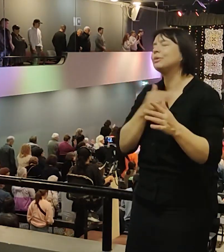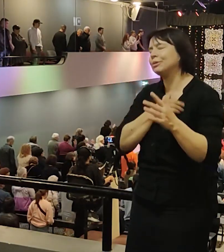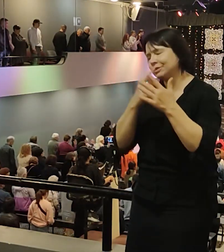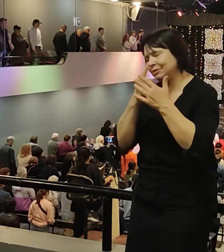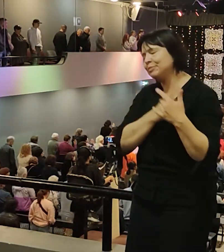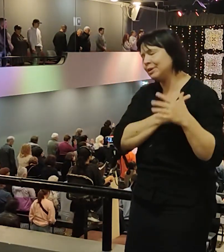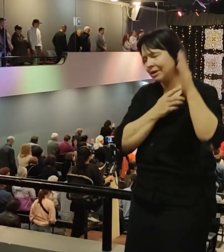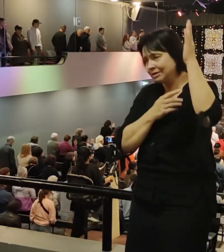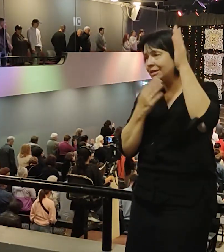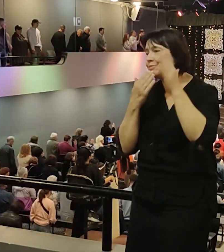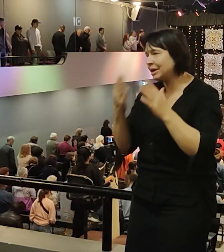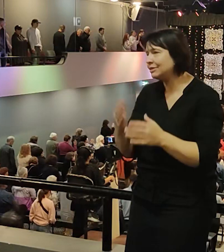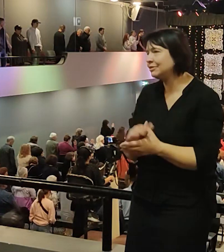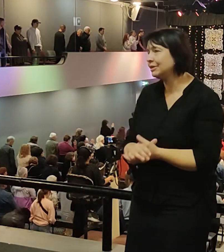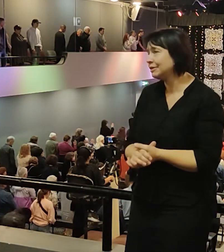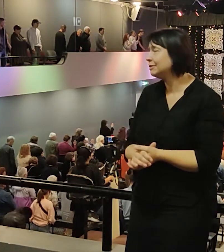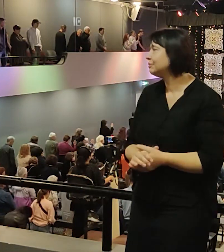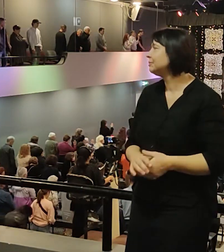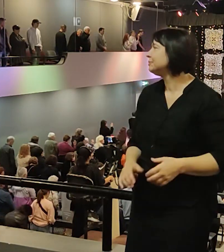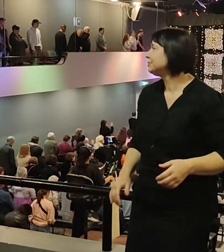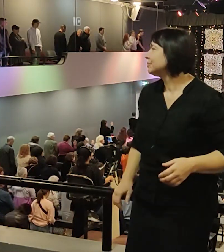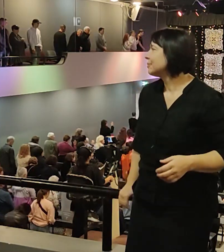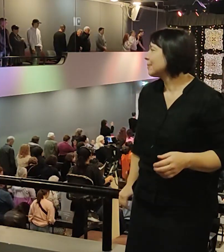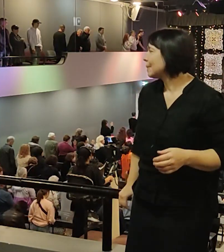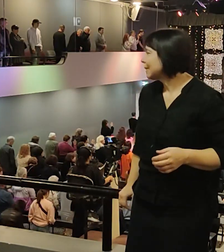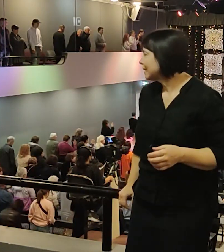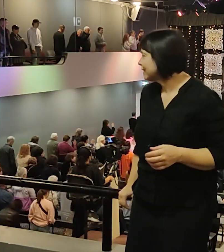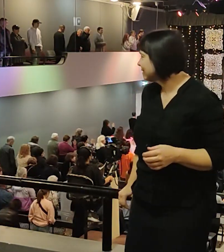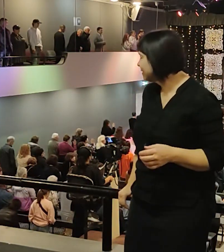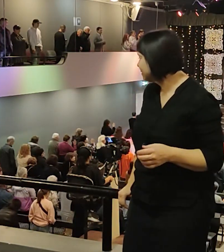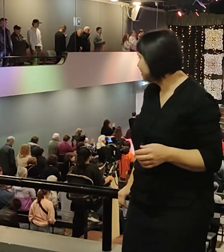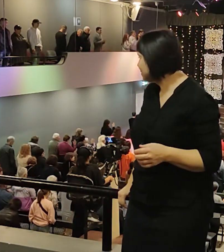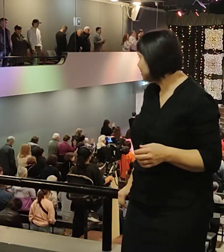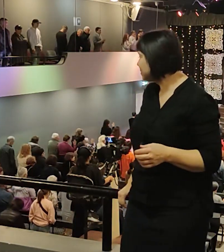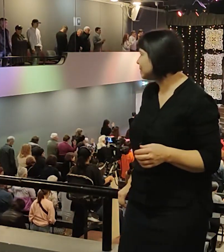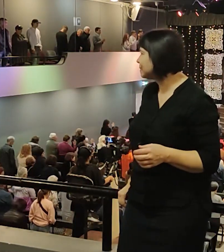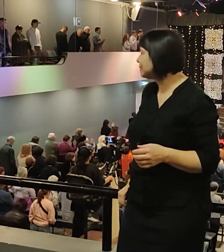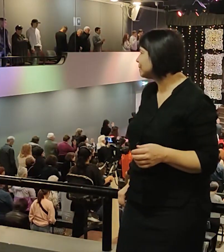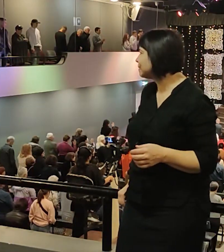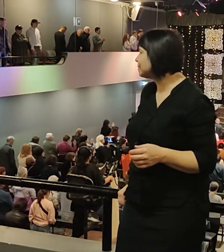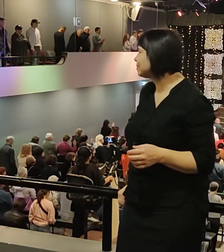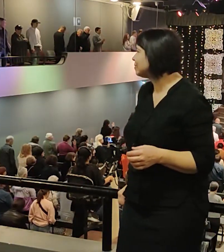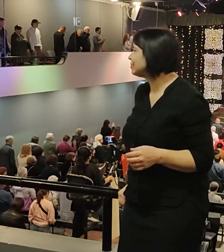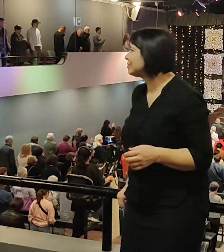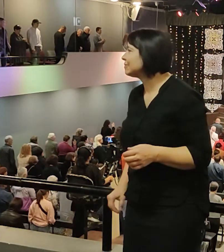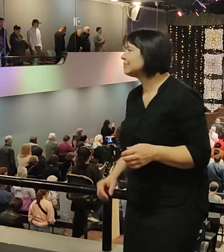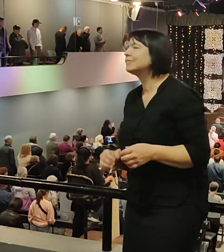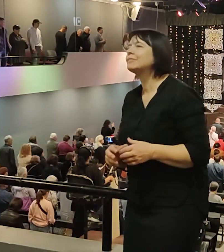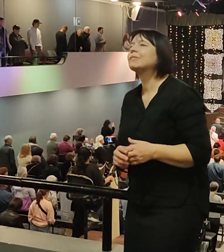спасибо. Вы показывайте руки не мне, Богу показывайте. Еще кто-нибудь есть? Спасибо, кто посвящает жизнь Господу.